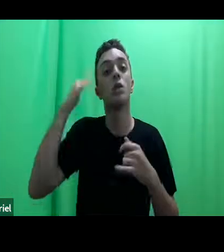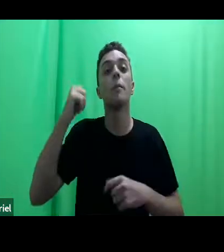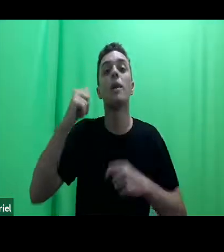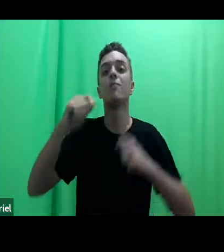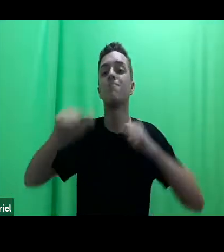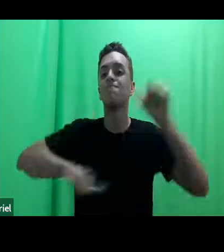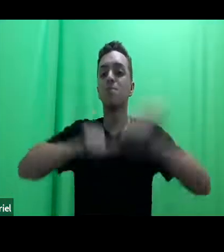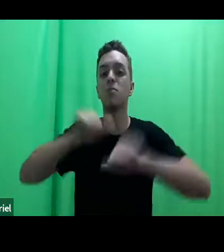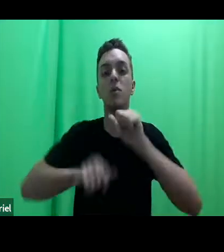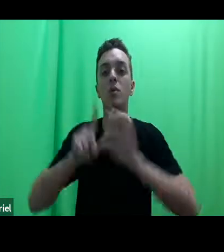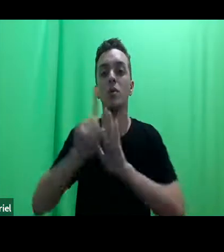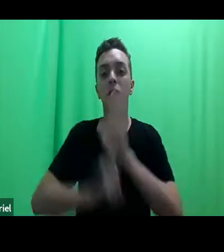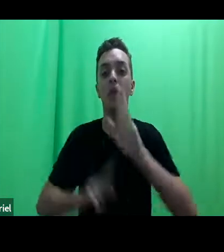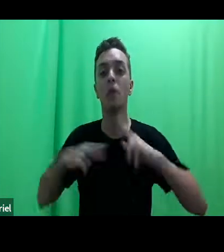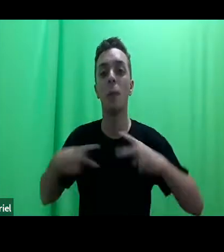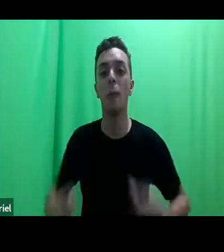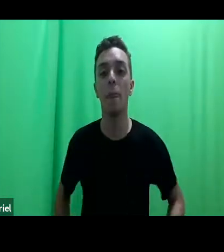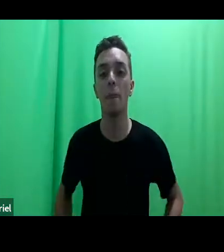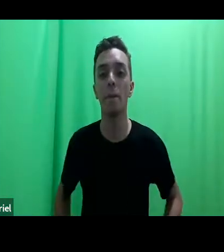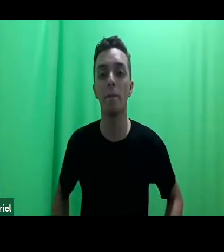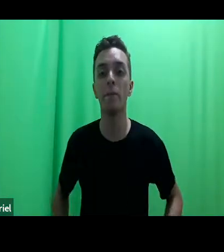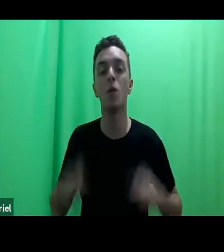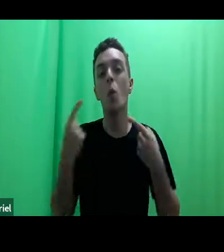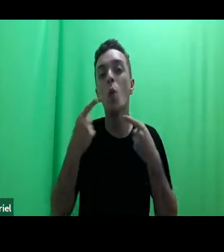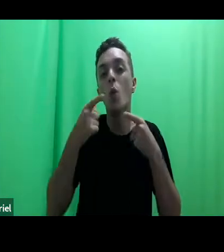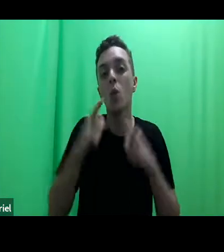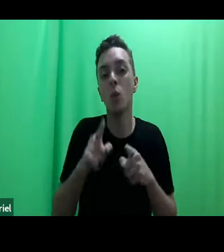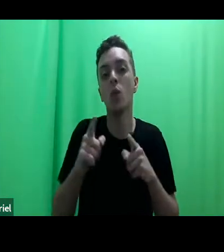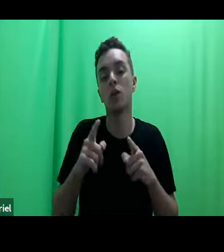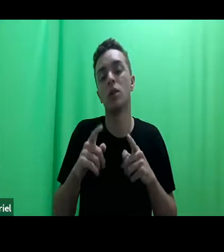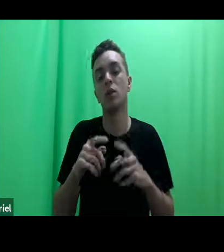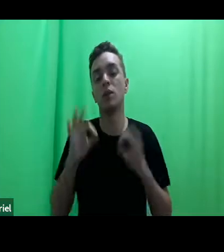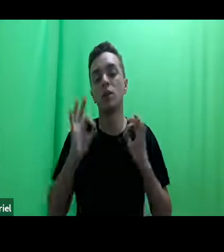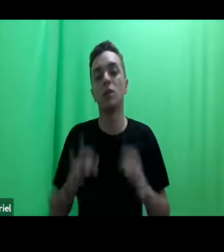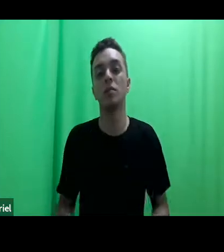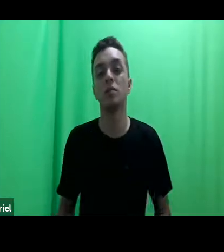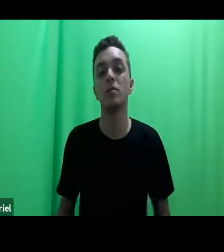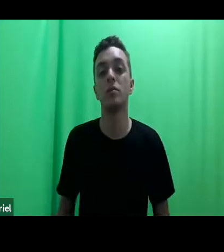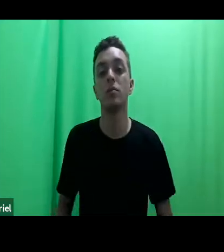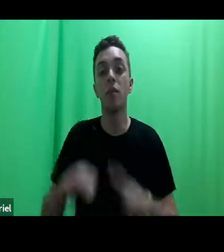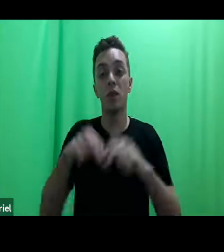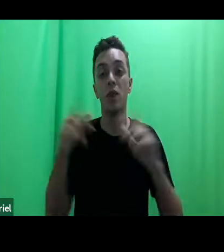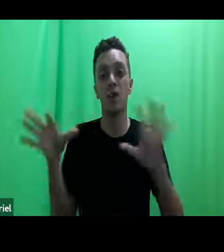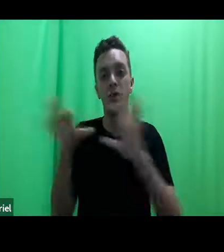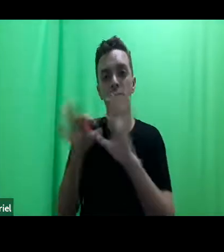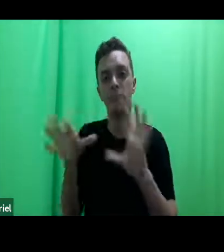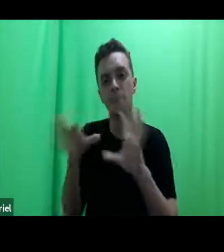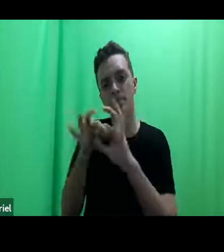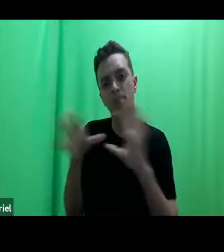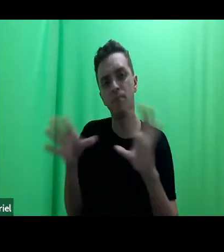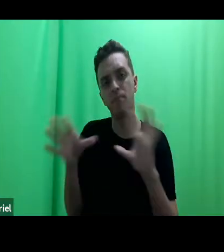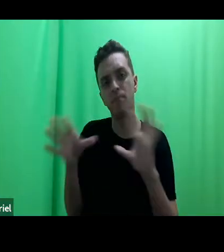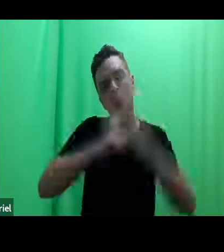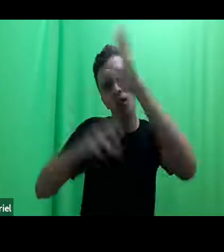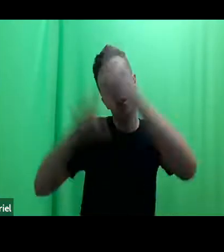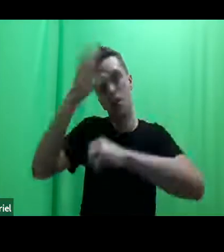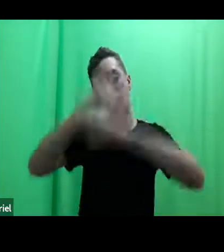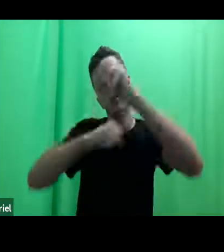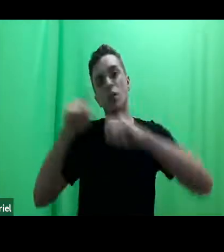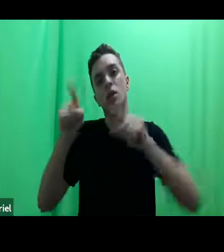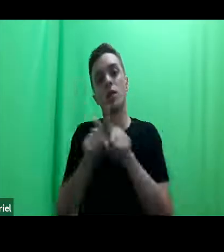saberes contra-hegemônicos. Então, essas alianças, essas aprendizagens também